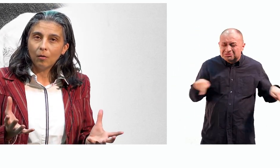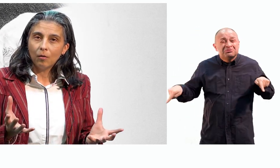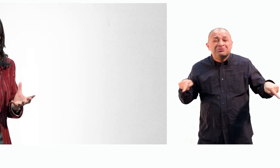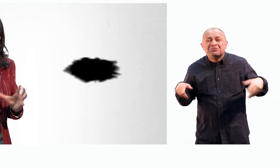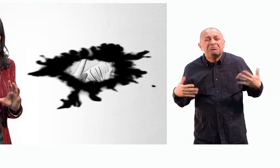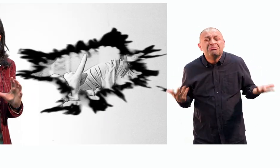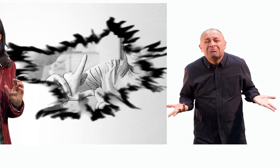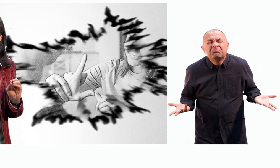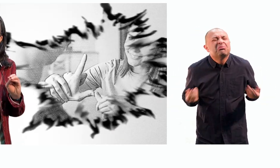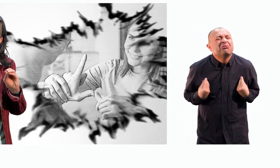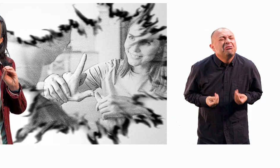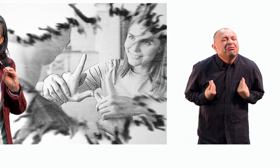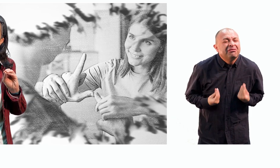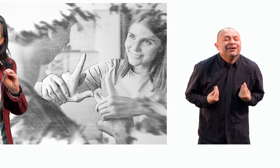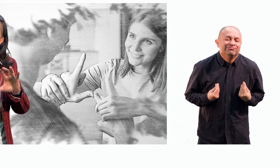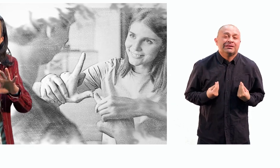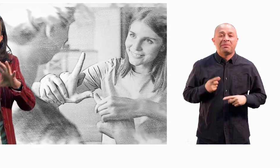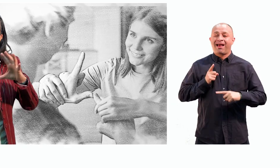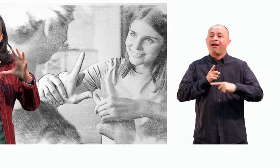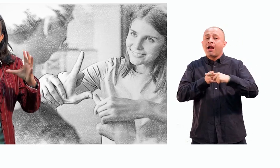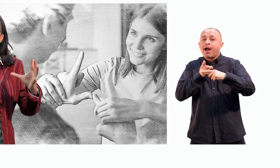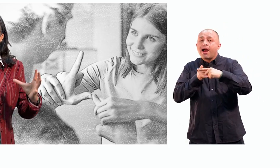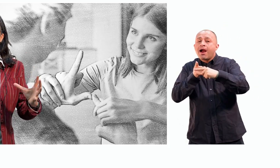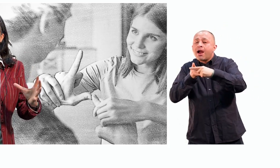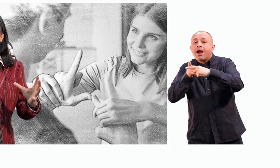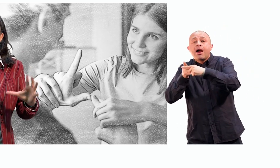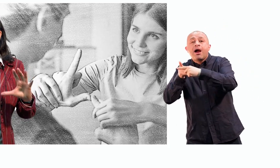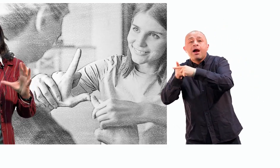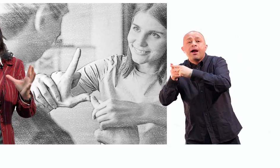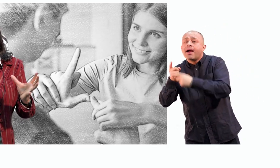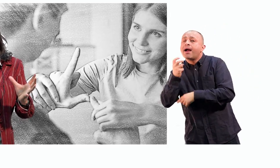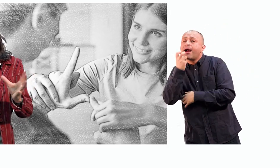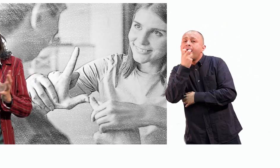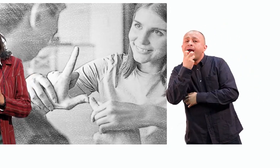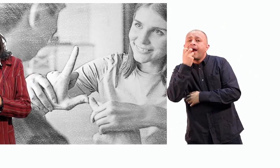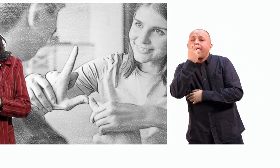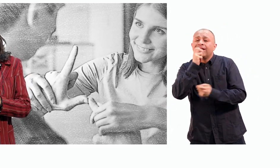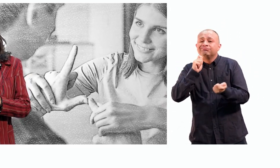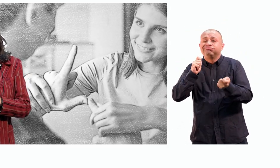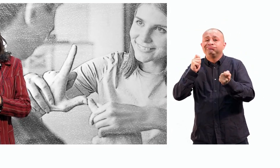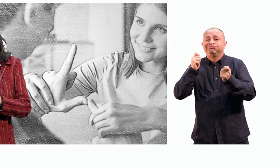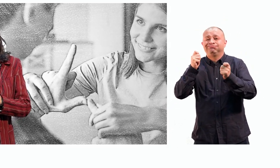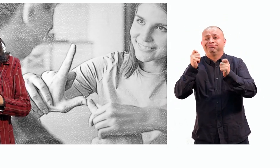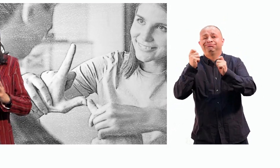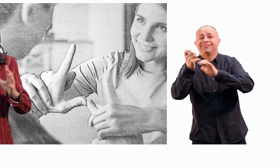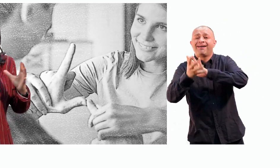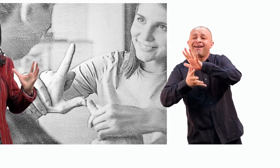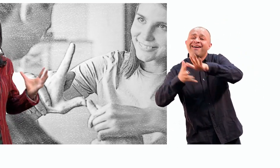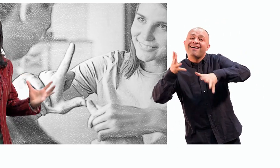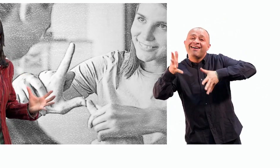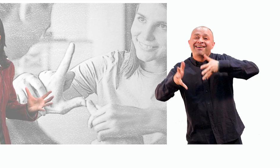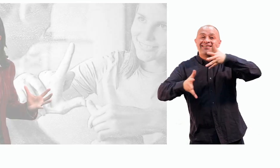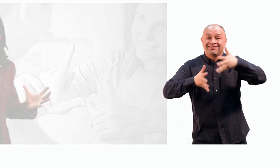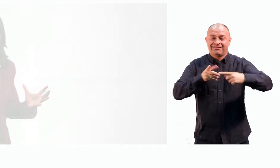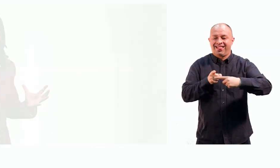era lograr pasar la estructura completa gramatical que se tiene en una lengua oral a estas lenguas de señas.